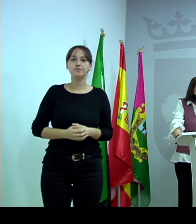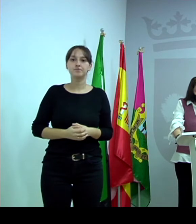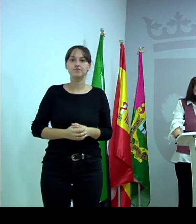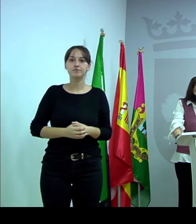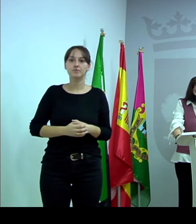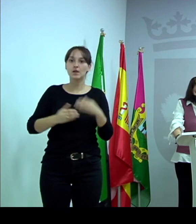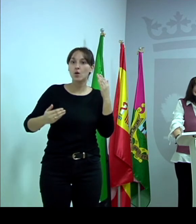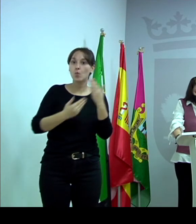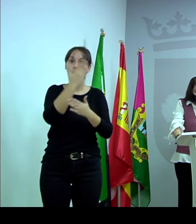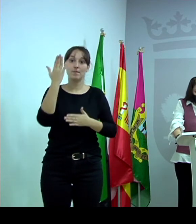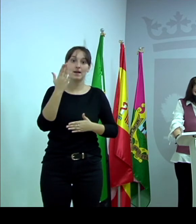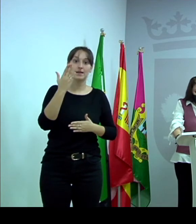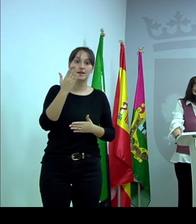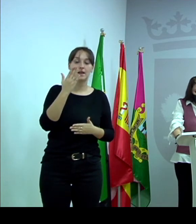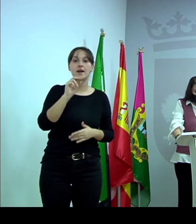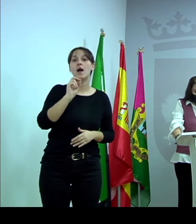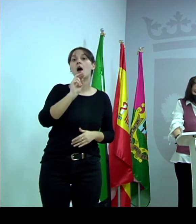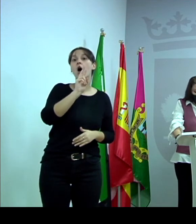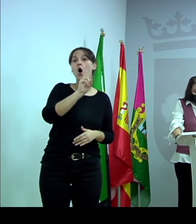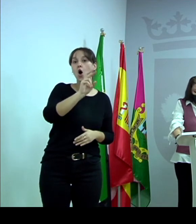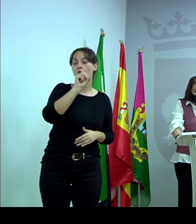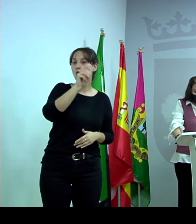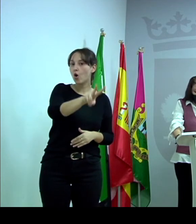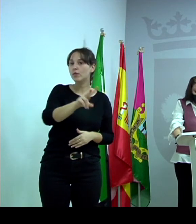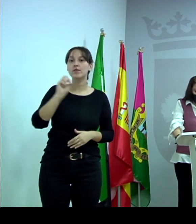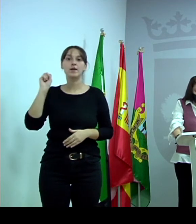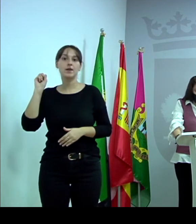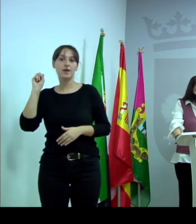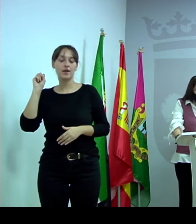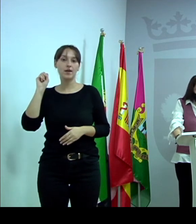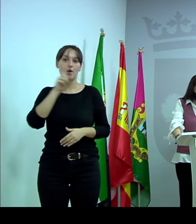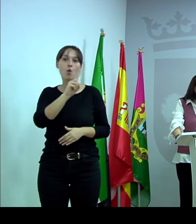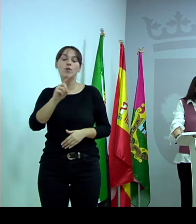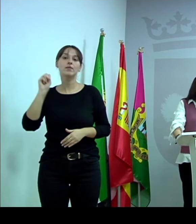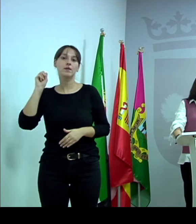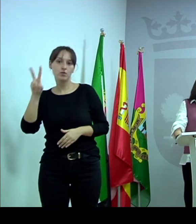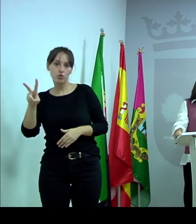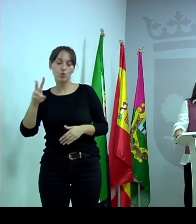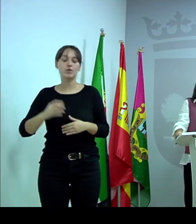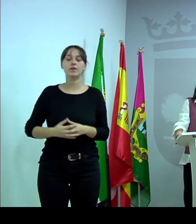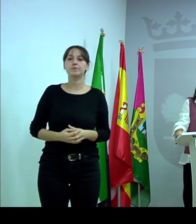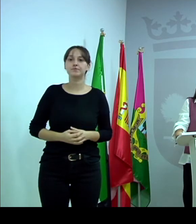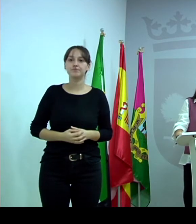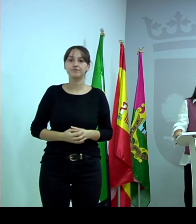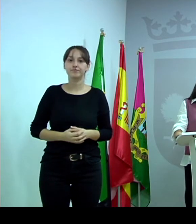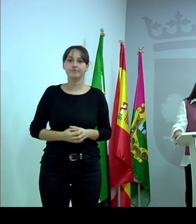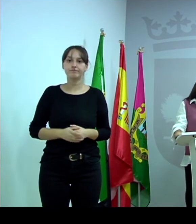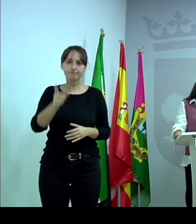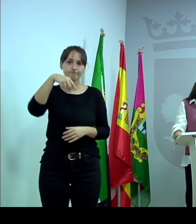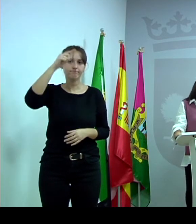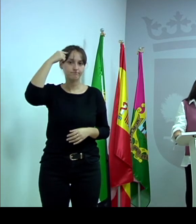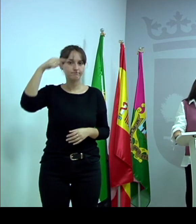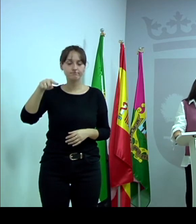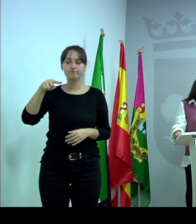a doce, los días veinticinco del once, el dos del doce, el nueve del doce y el quince del doce. Como sabéis también, ya